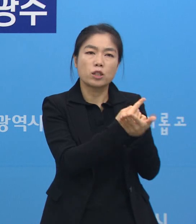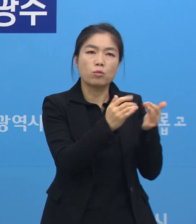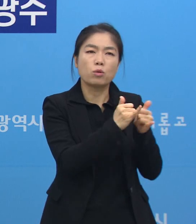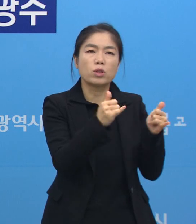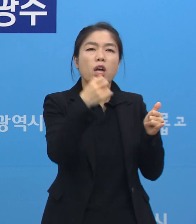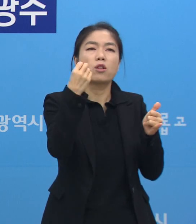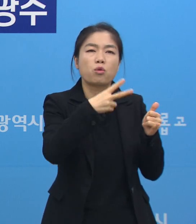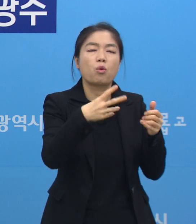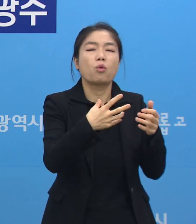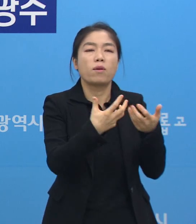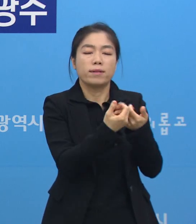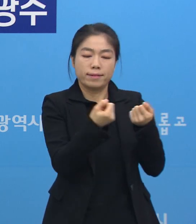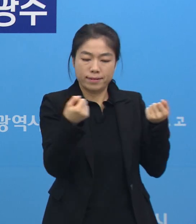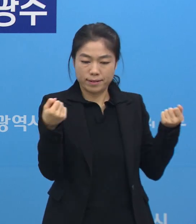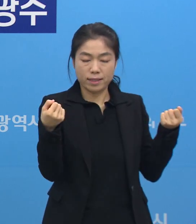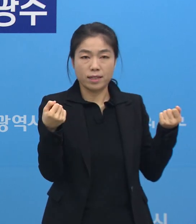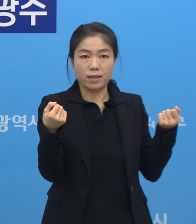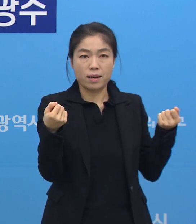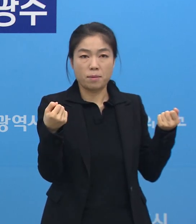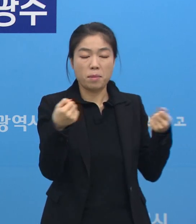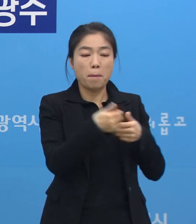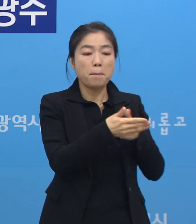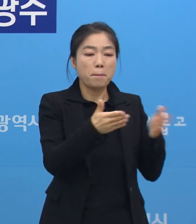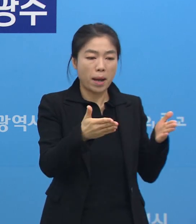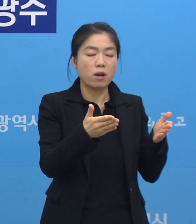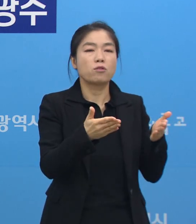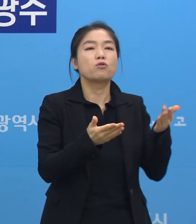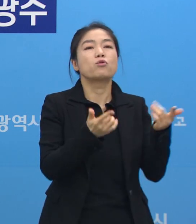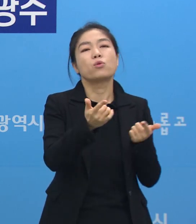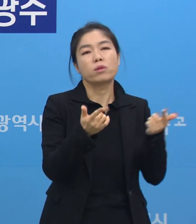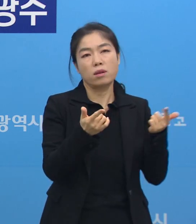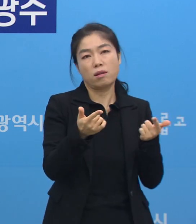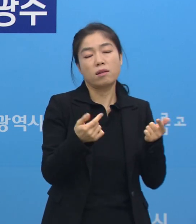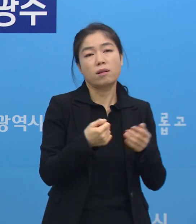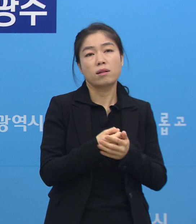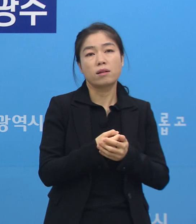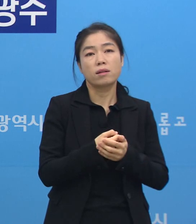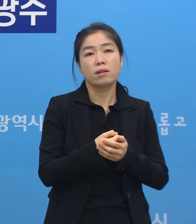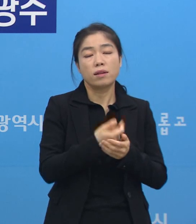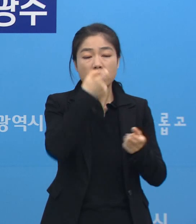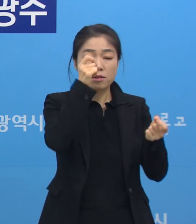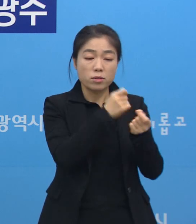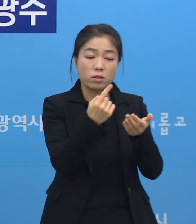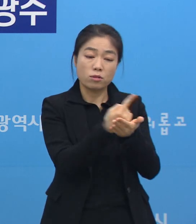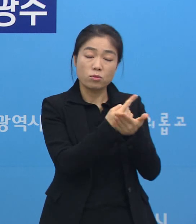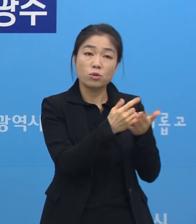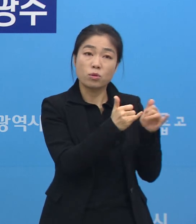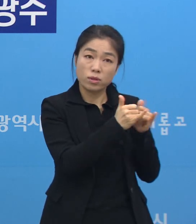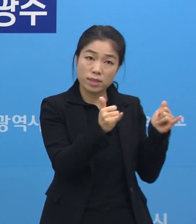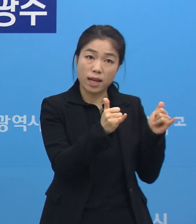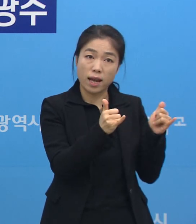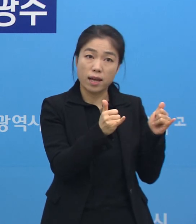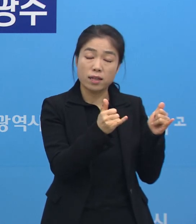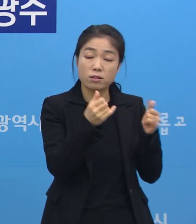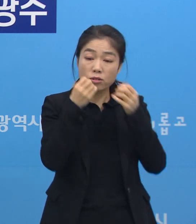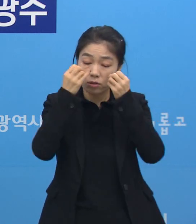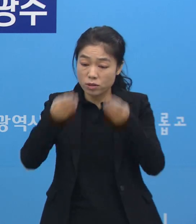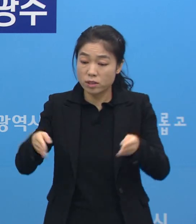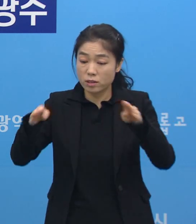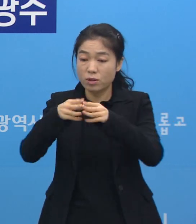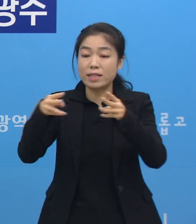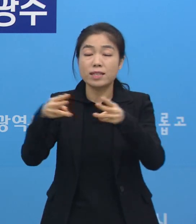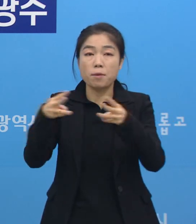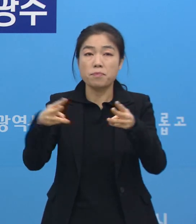별도로 다른 밀접 접촉자 방으로 다시 분류를 할 겁니다. 그리고 이 밀접 접촉자와 그 다음에 신관에 있는